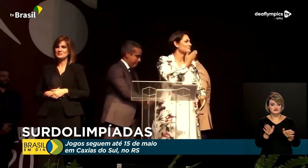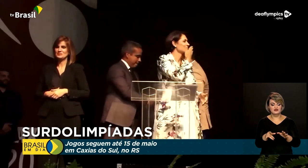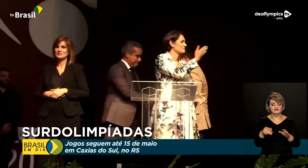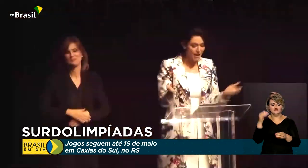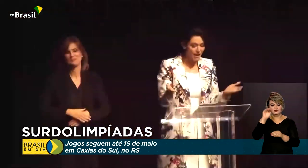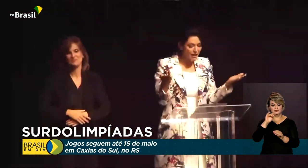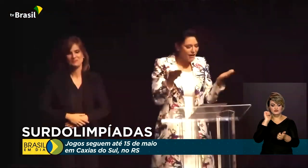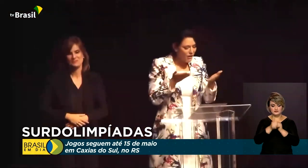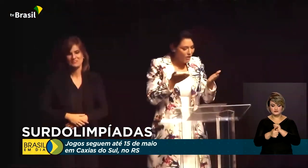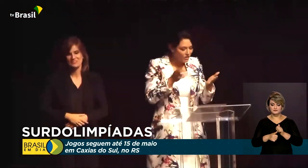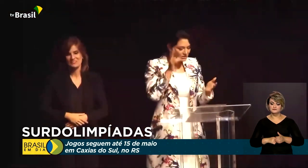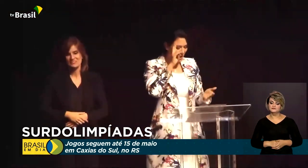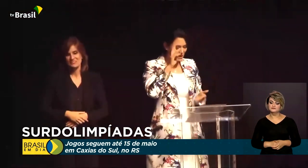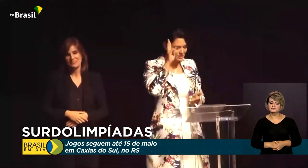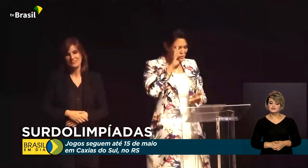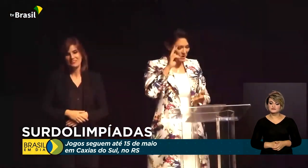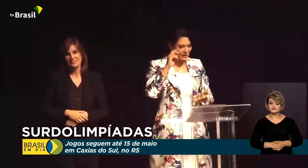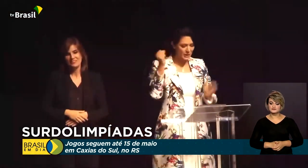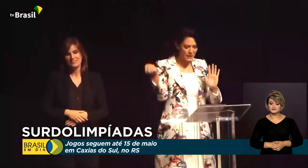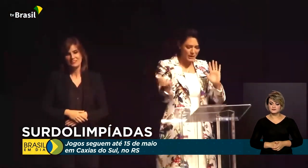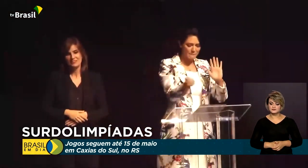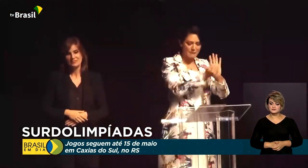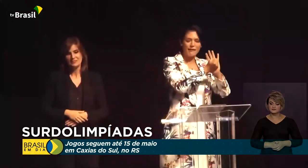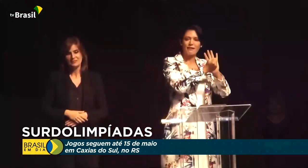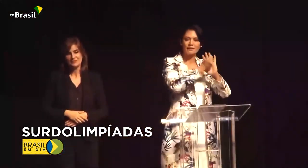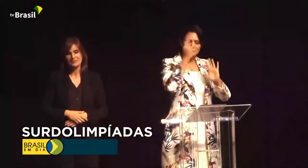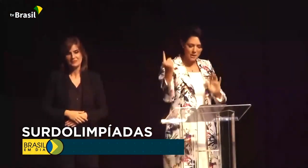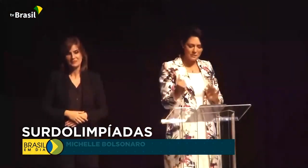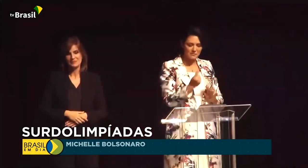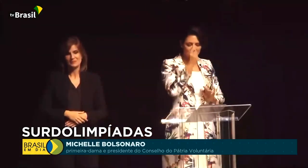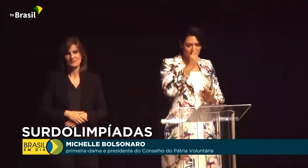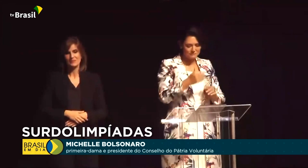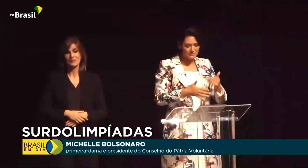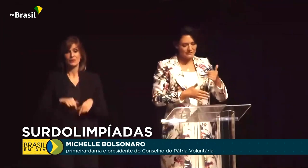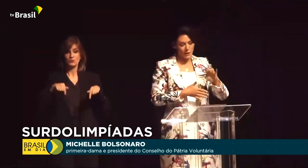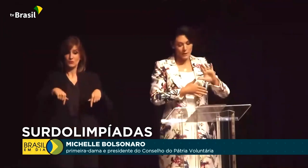esporte. Este é um momento histórico.